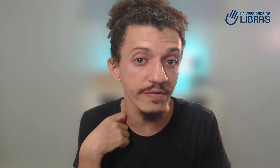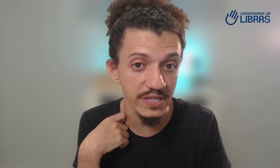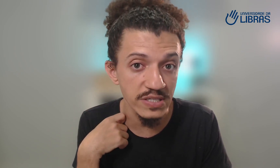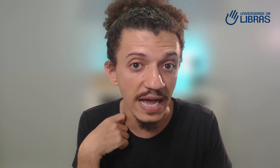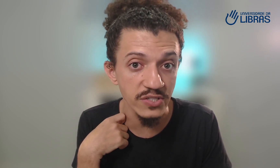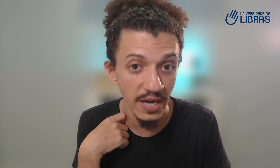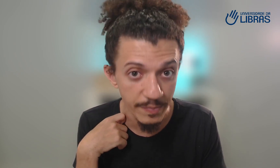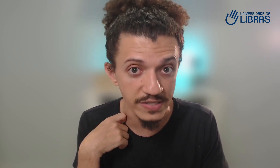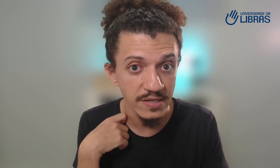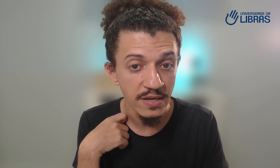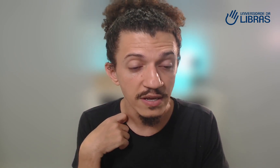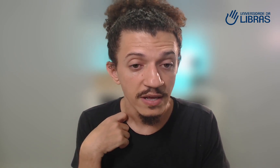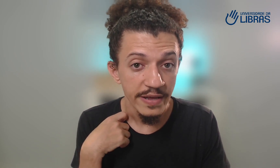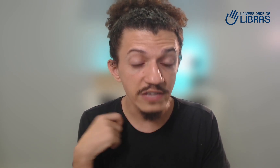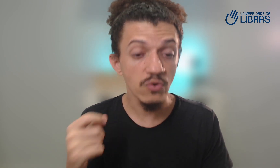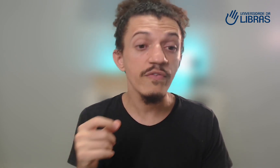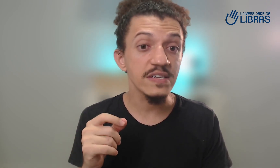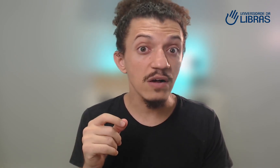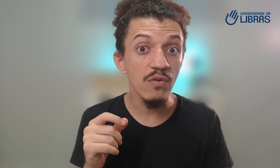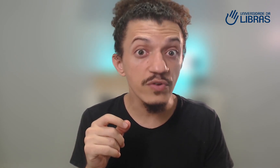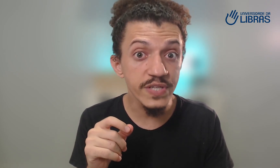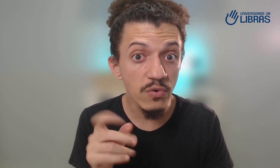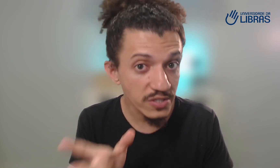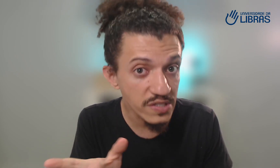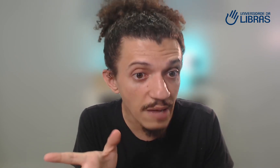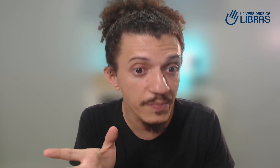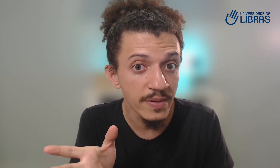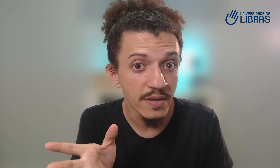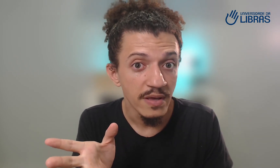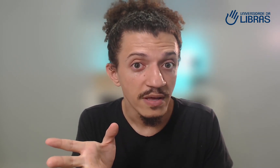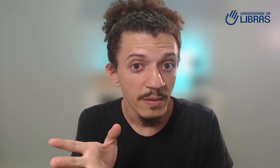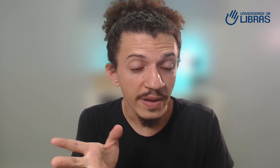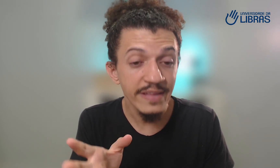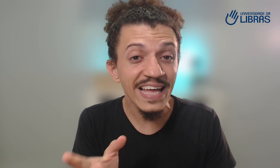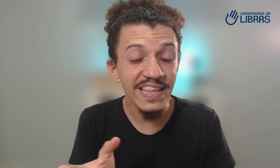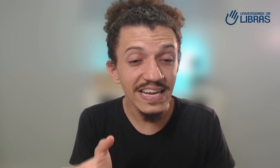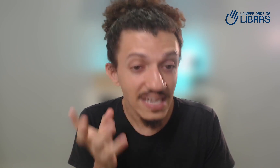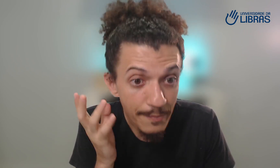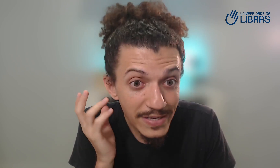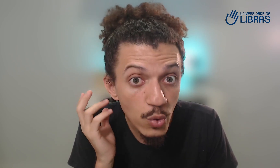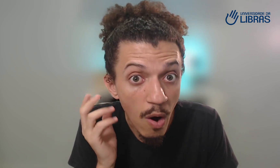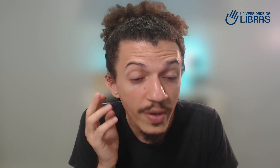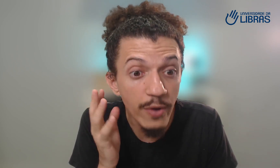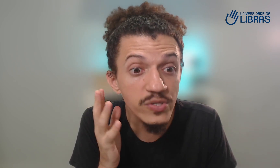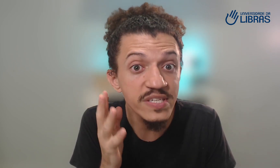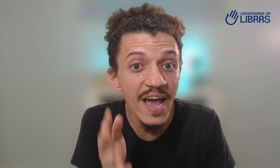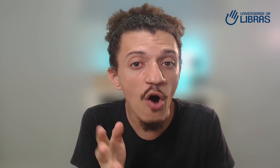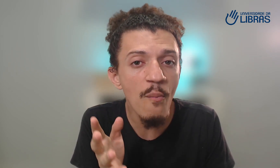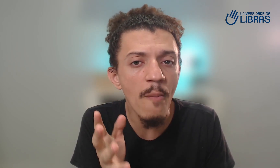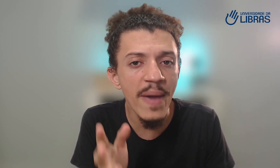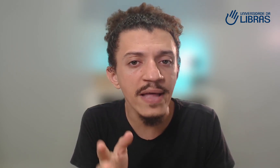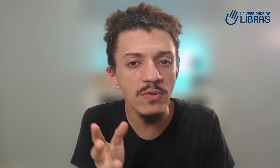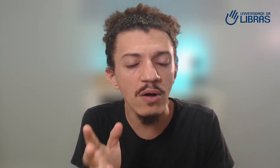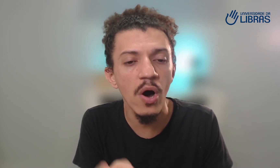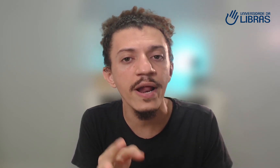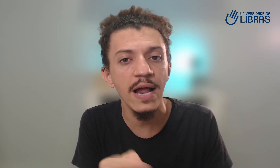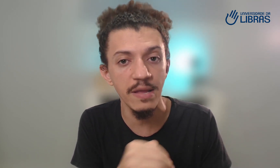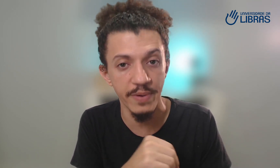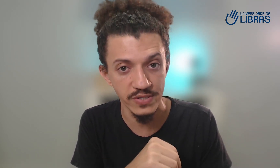Universidade da Libras. E eles vão conversar com você no WhatsApp para entender exatamente qual que é o seu momento agora na Libras,